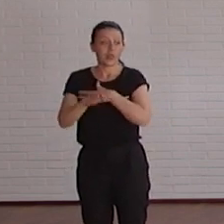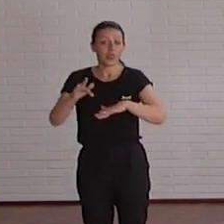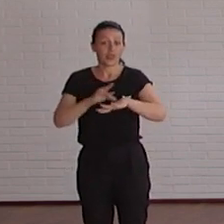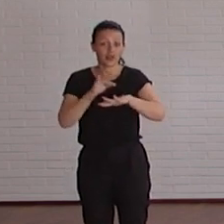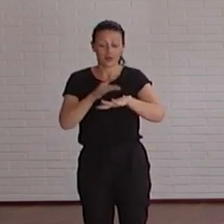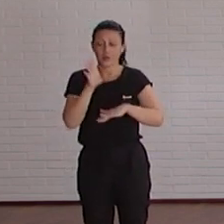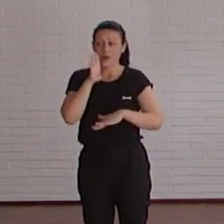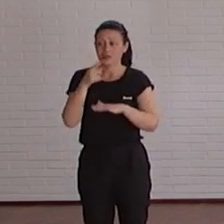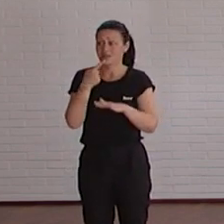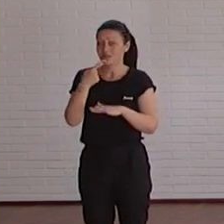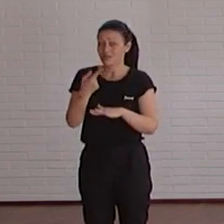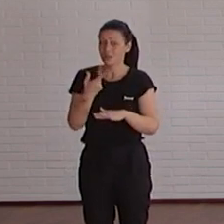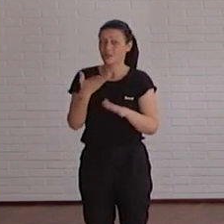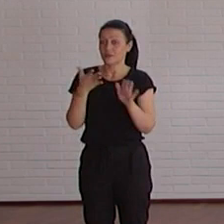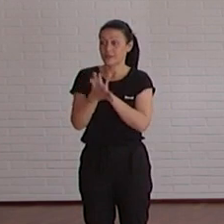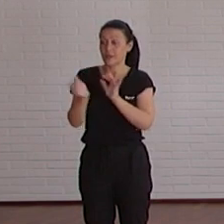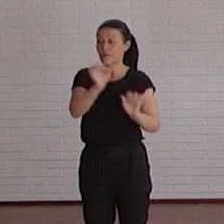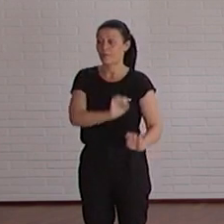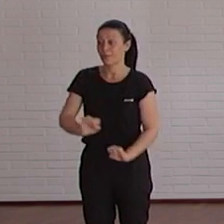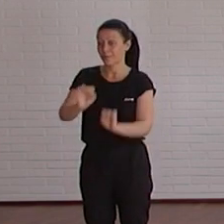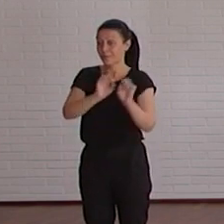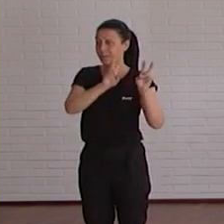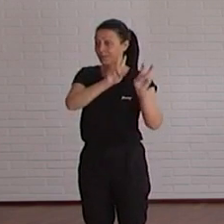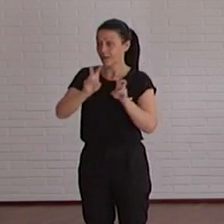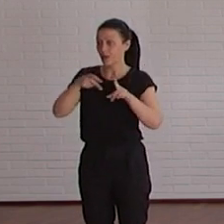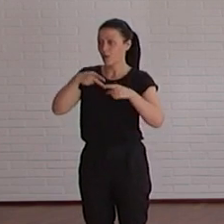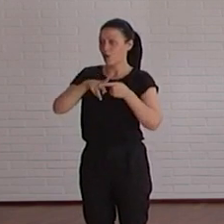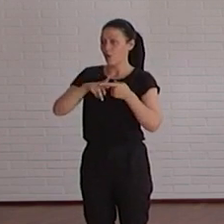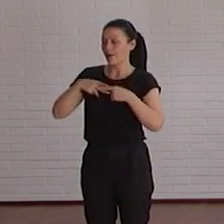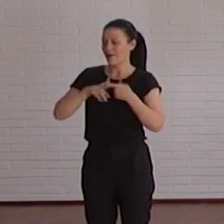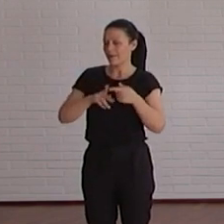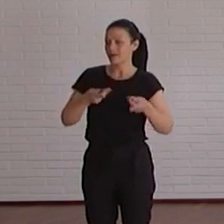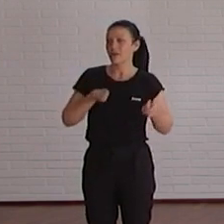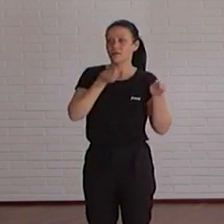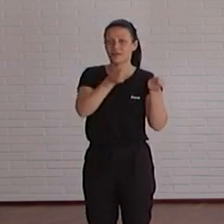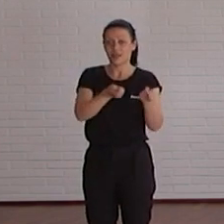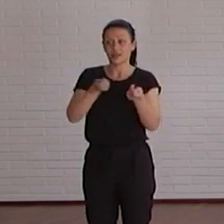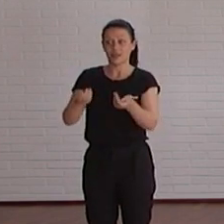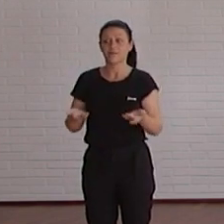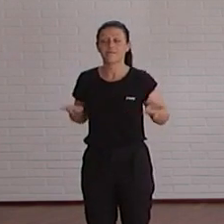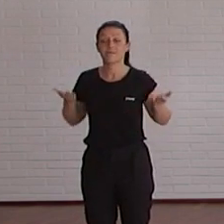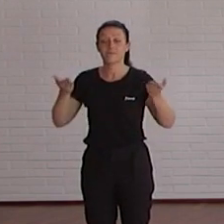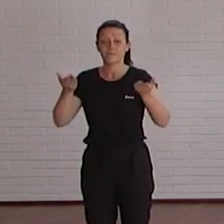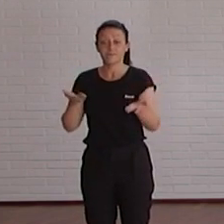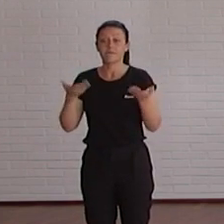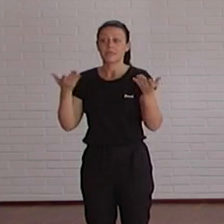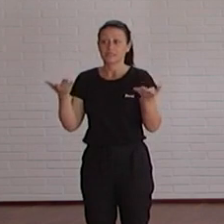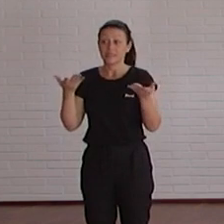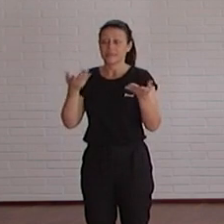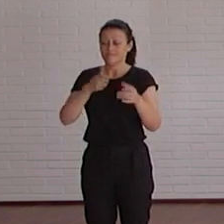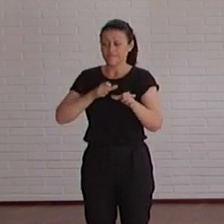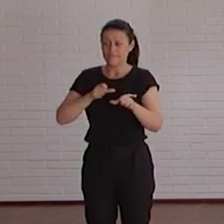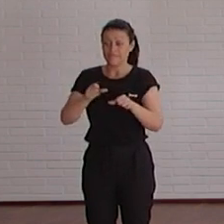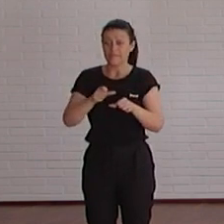como he dicho, vela por estos temas y ofrece muchas herramientas para conseguir que estemos en la vanguardia